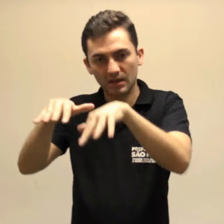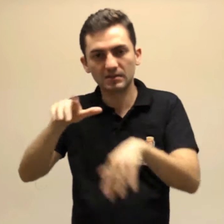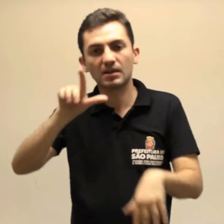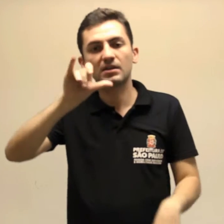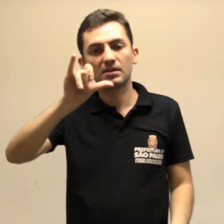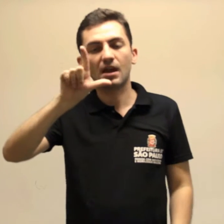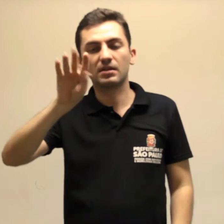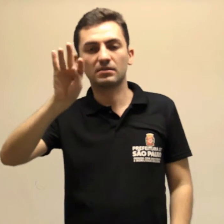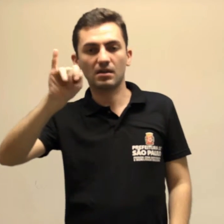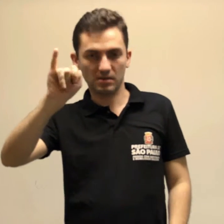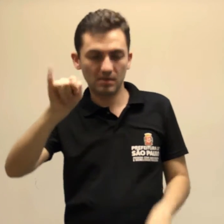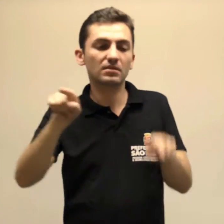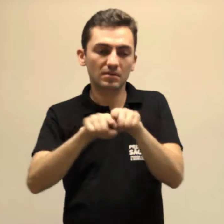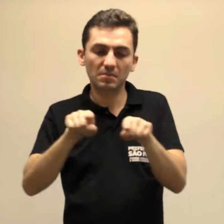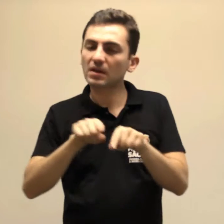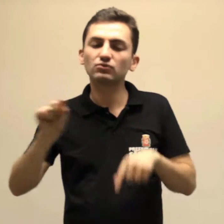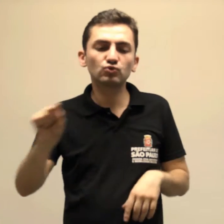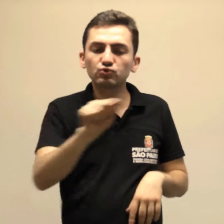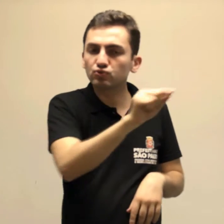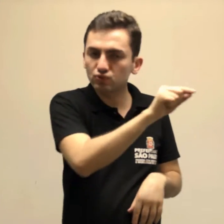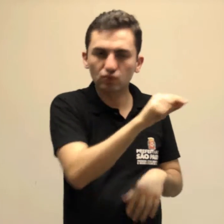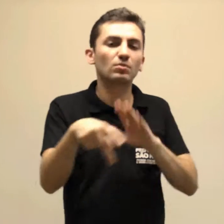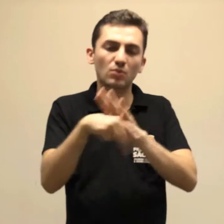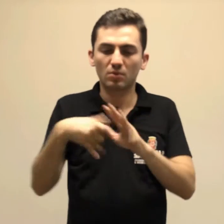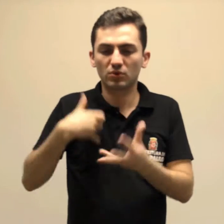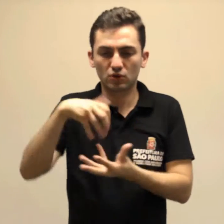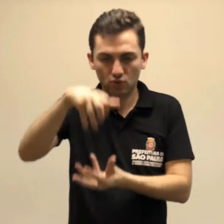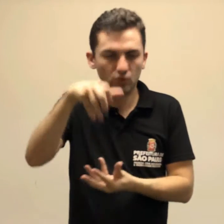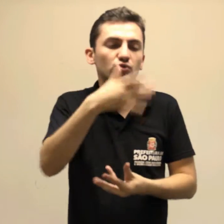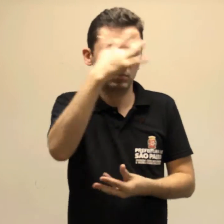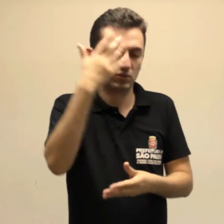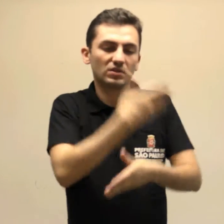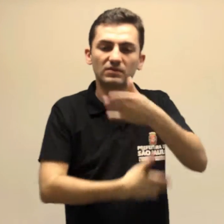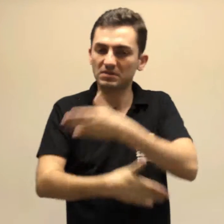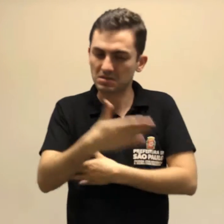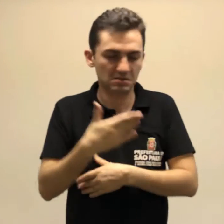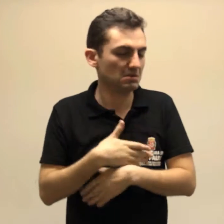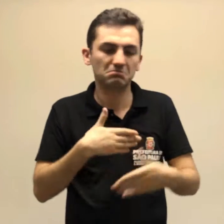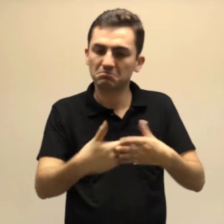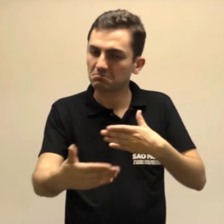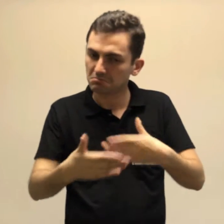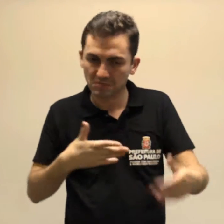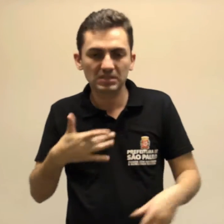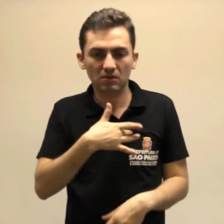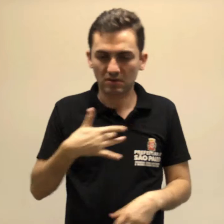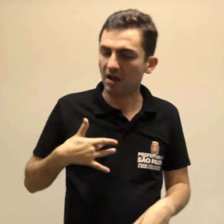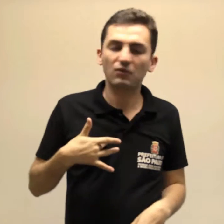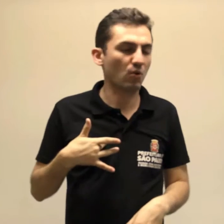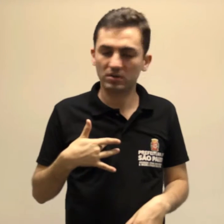ILPI e todos os locais destinados à pessoa idosa e da pessoa com deficiência, sejam eles saudáveis ou não,